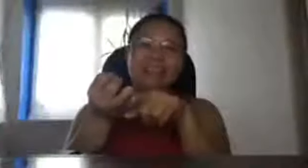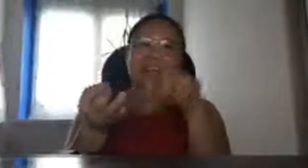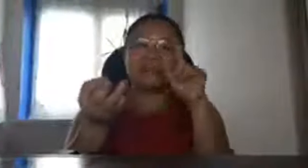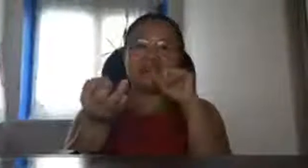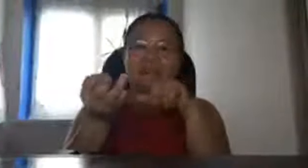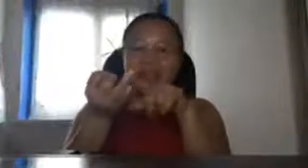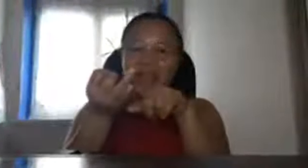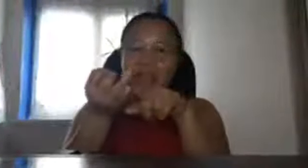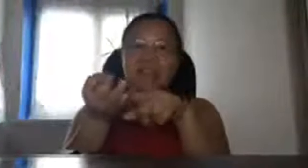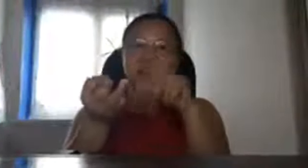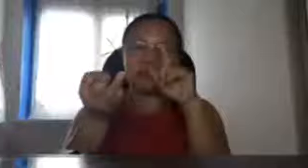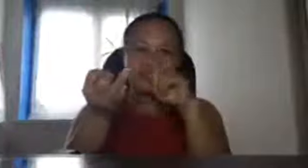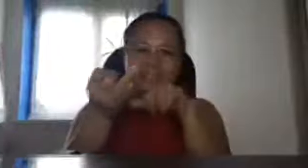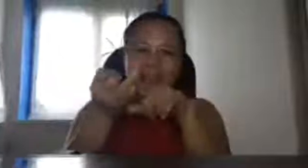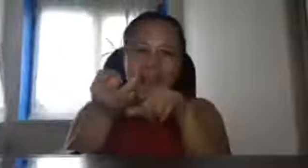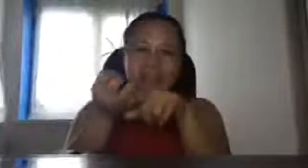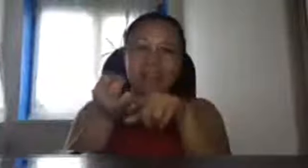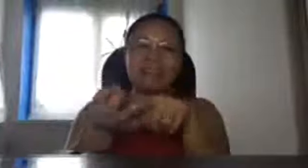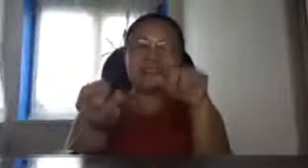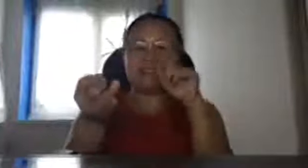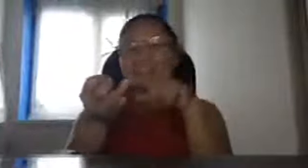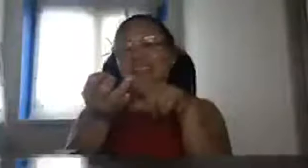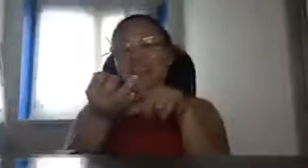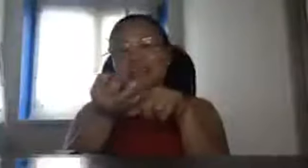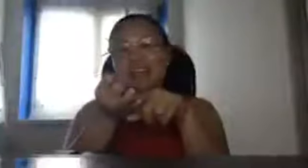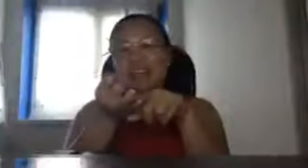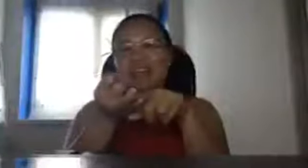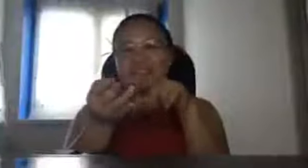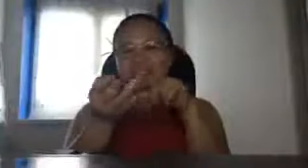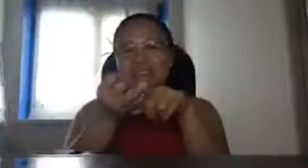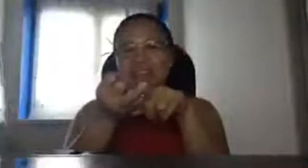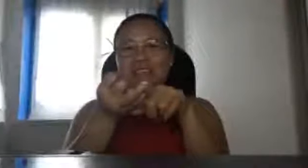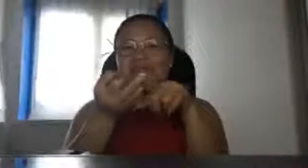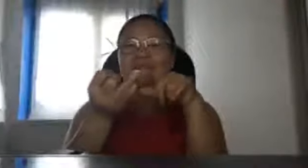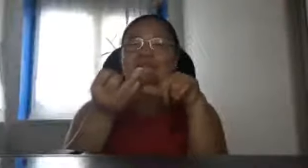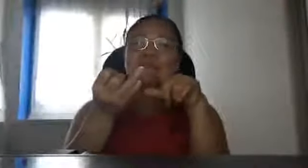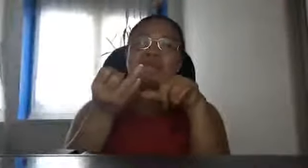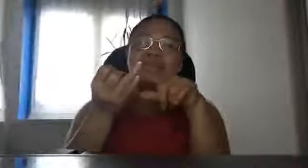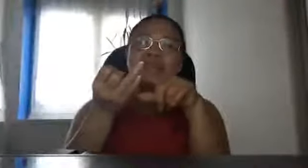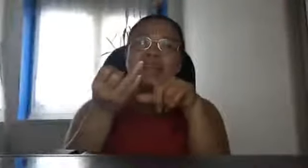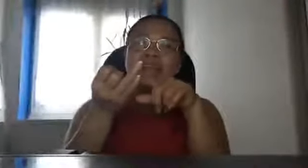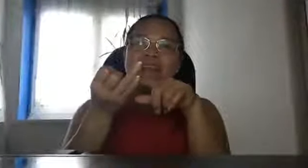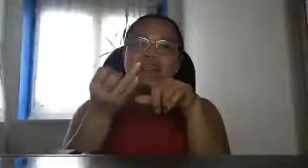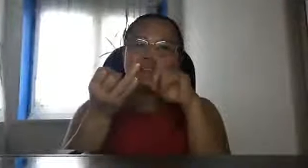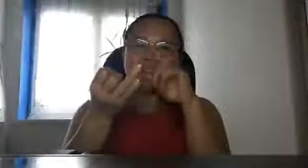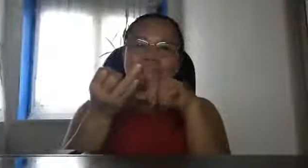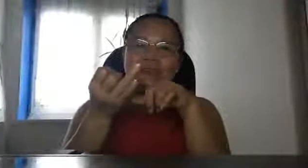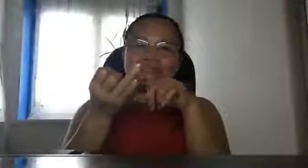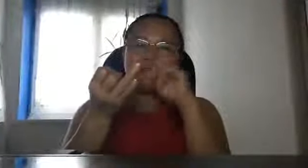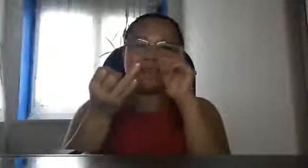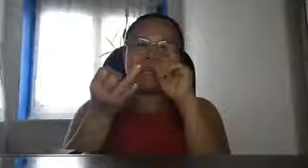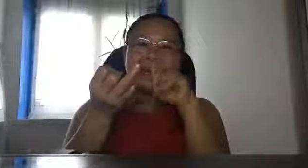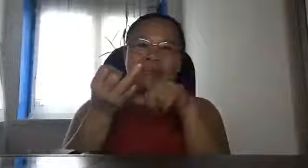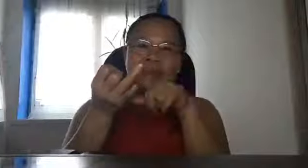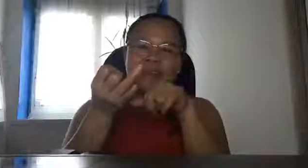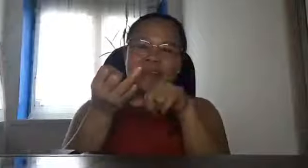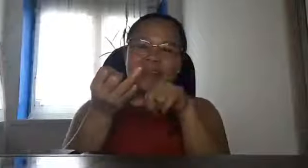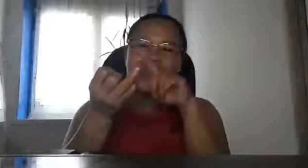ng Phil Invest 40,000 Euro na niloko sa akin yung aking investment nung nabayaran ko na yung